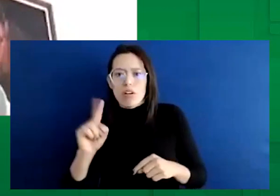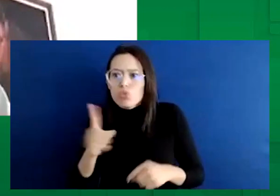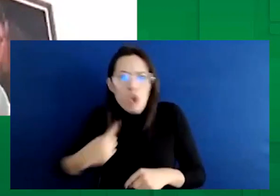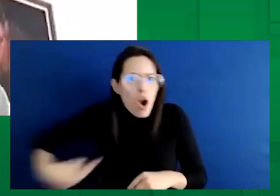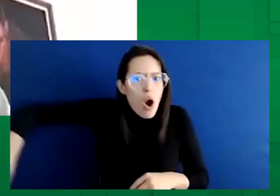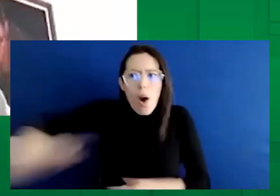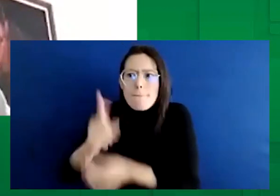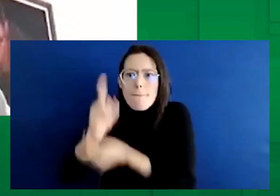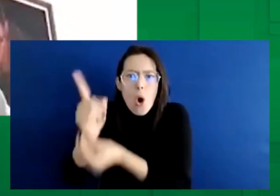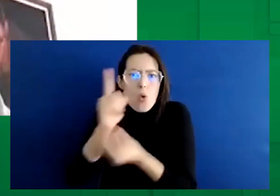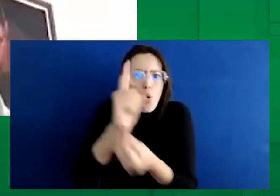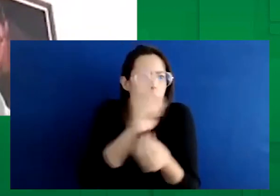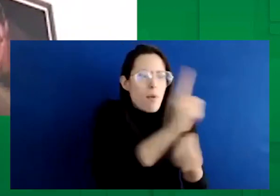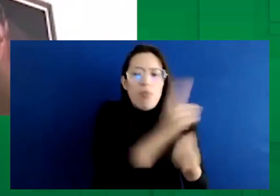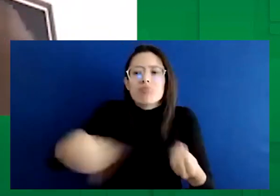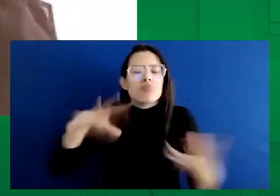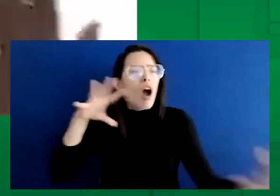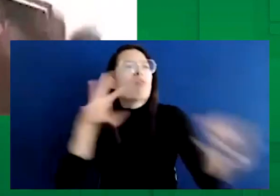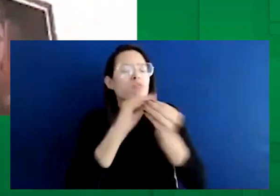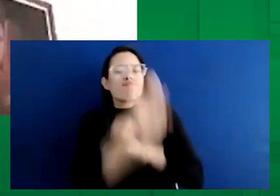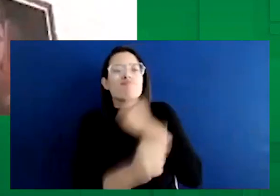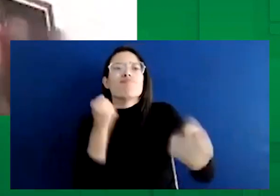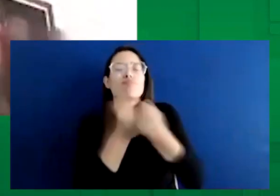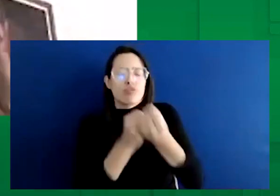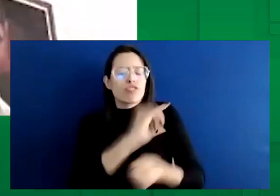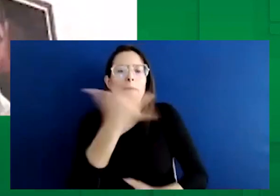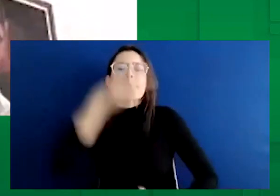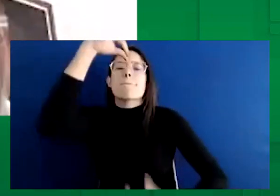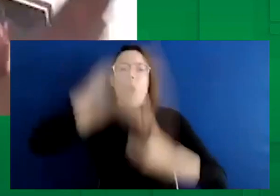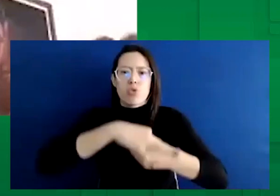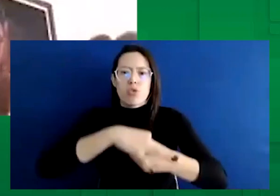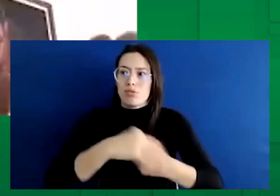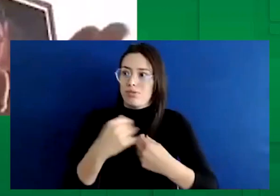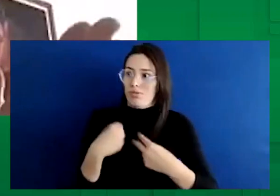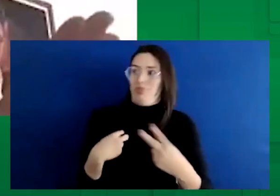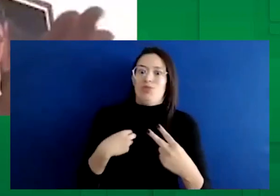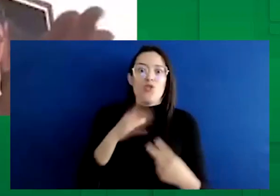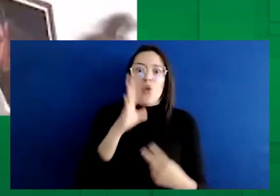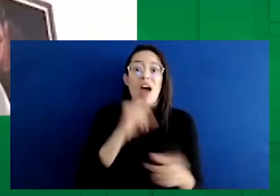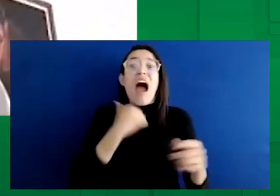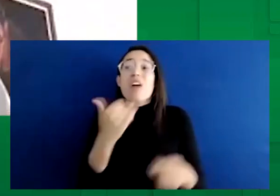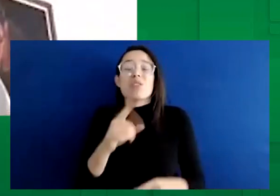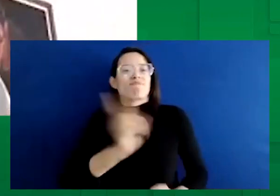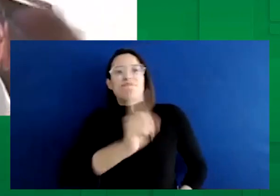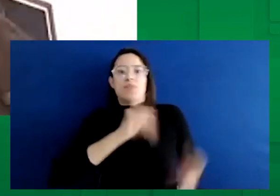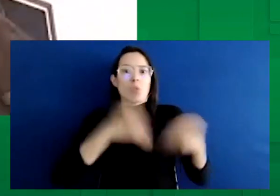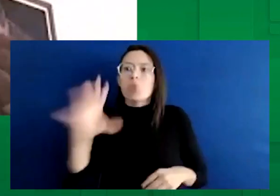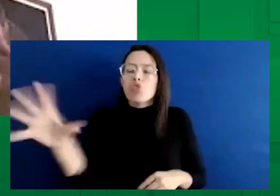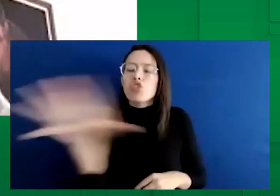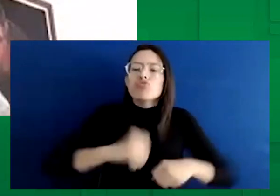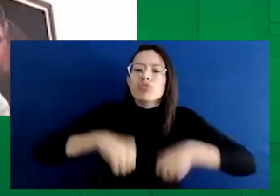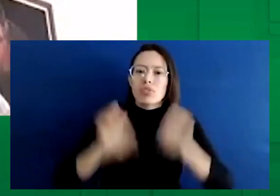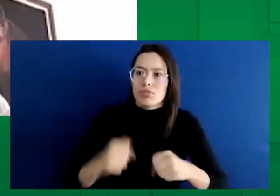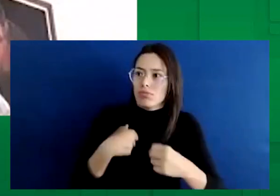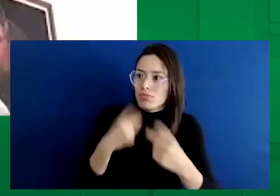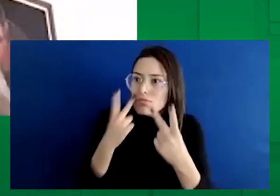han elogiado el proyecto. Lo han votado con satisfacción sin oponerse en el mismo. Entonces, miren,